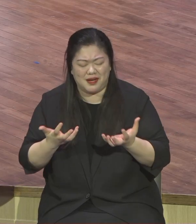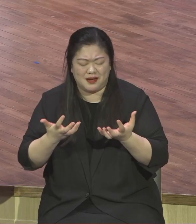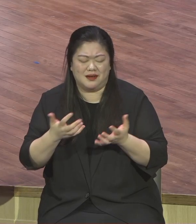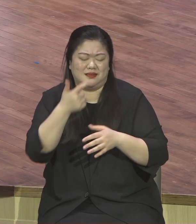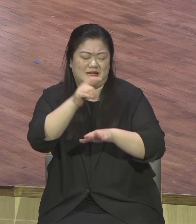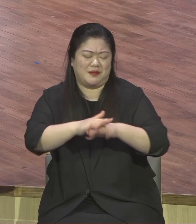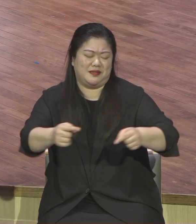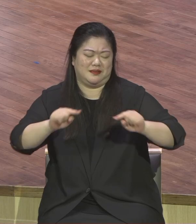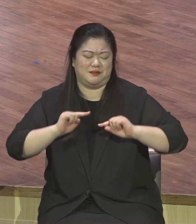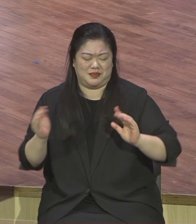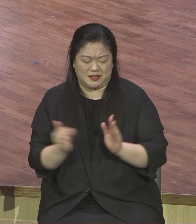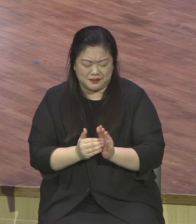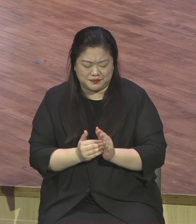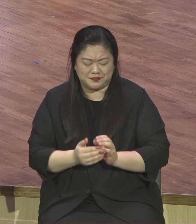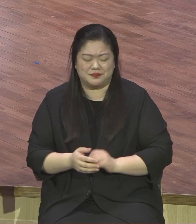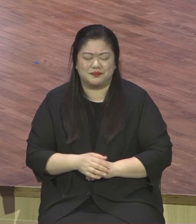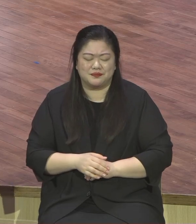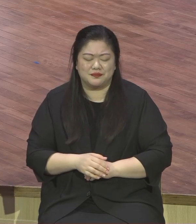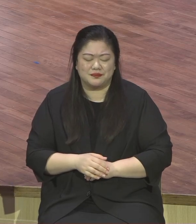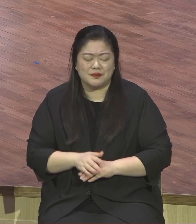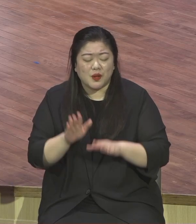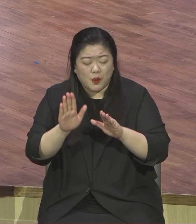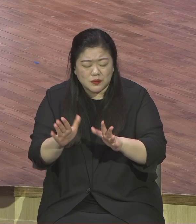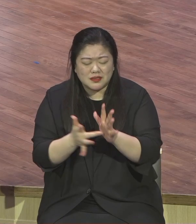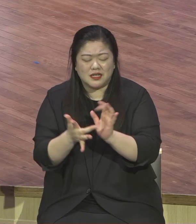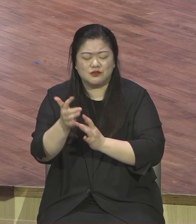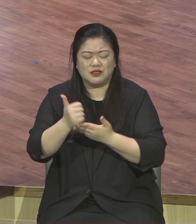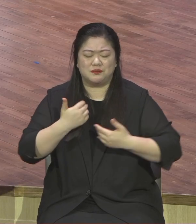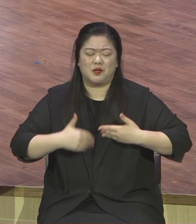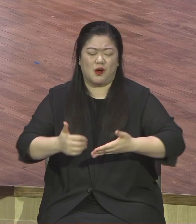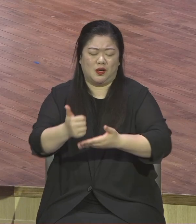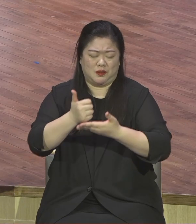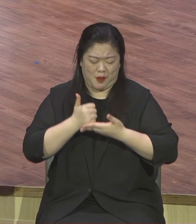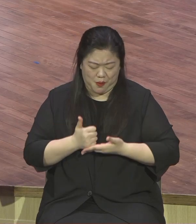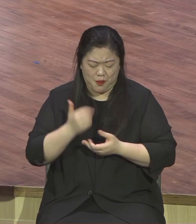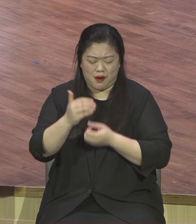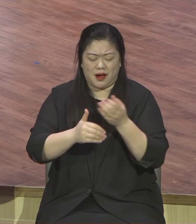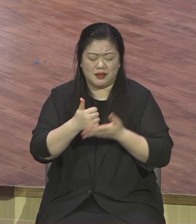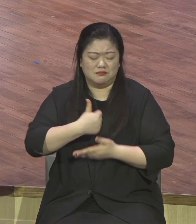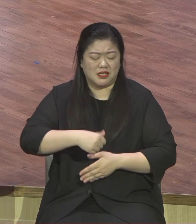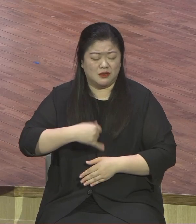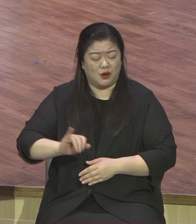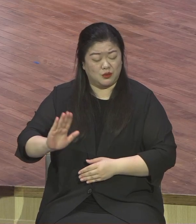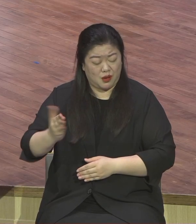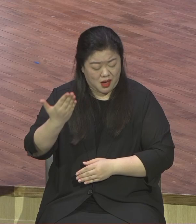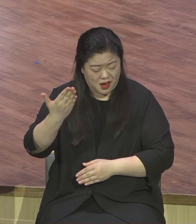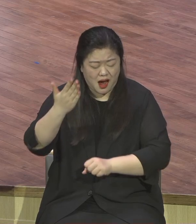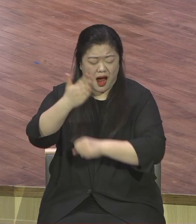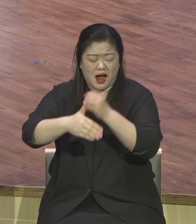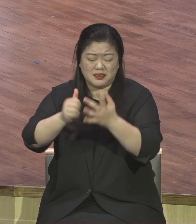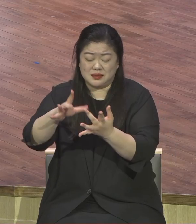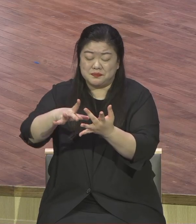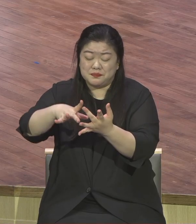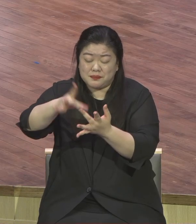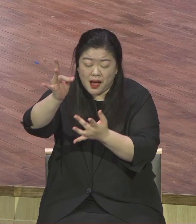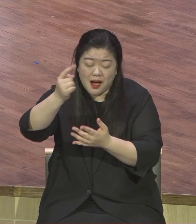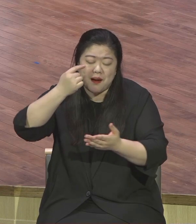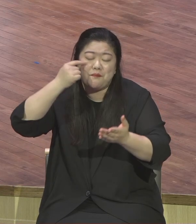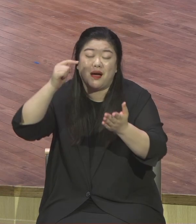오늘 이 예수님을 영접하고 하나님 자기가 되어서 이제 택한 반자의 축복을 마음껏 누리는 삶이 시작되게 하여